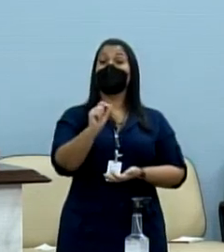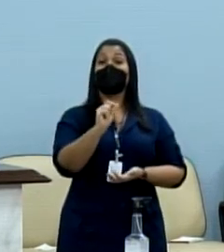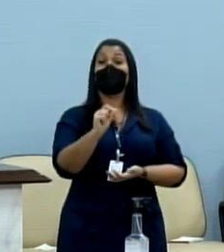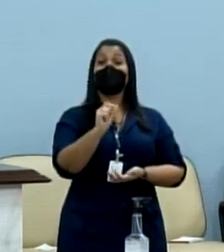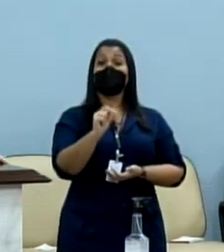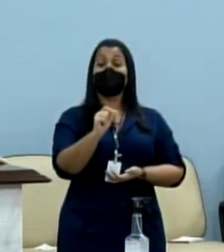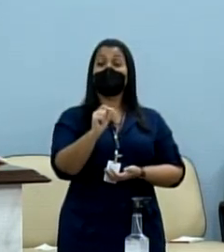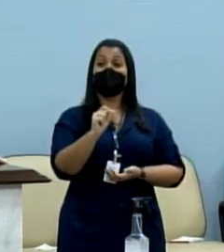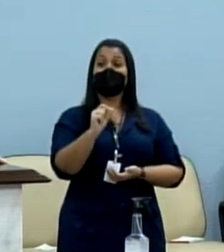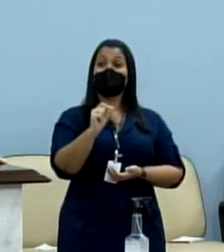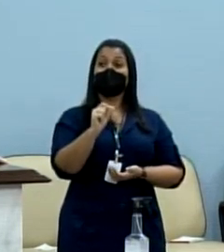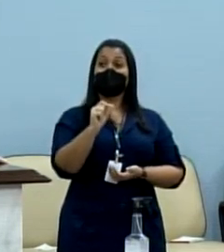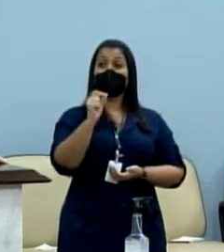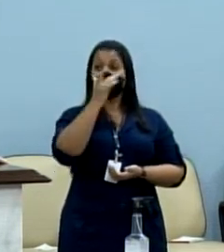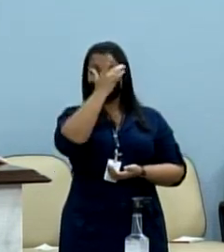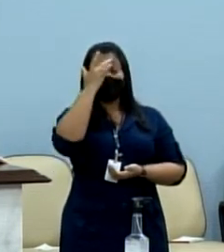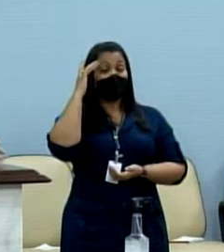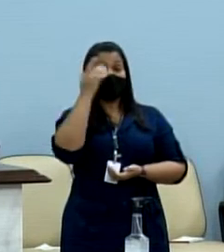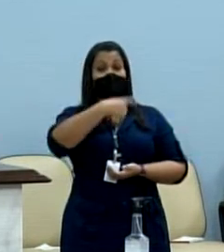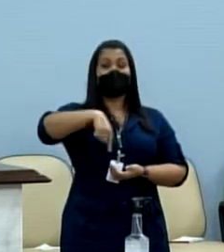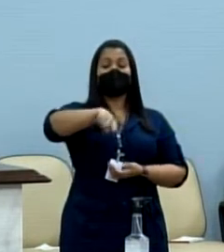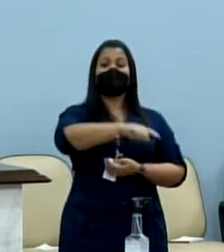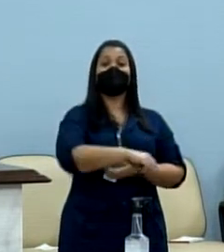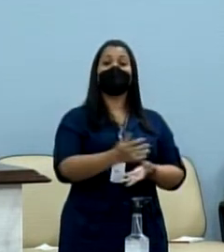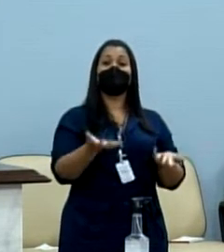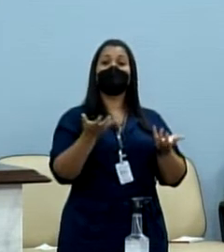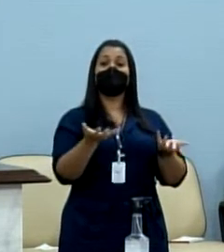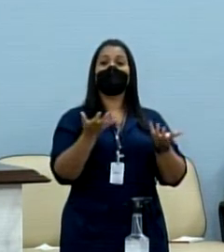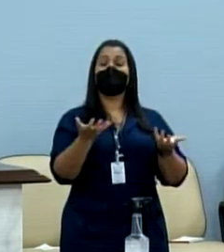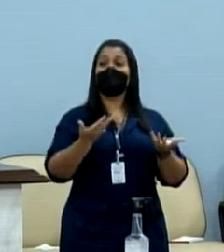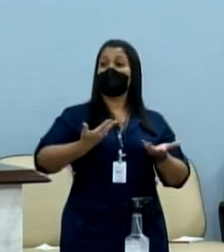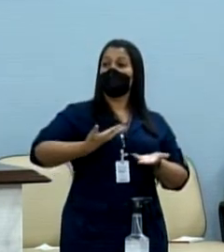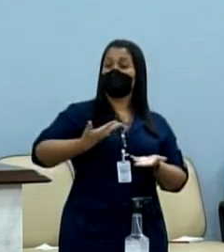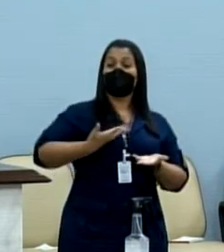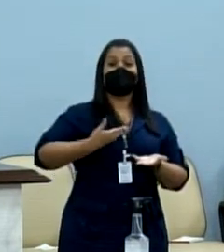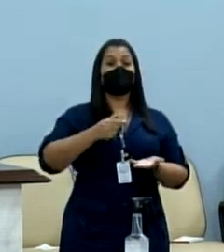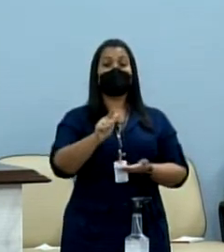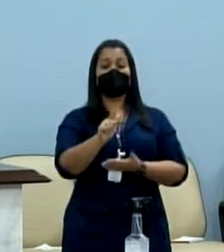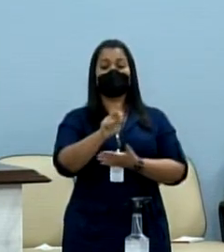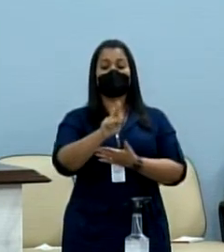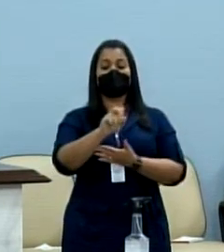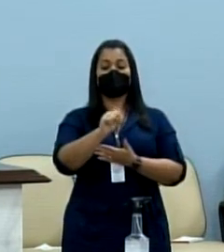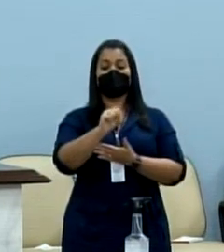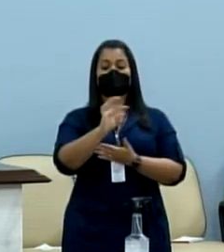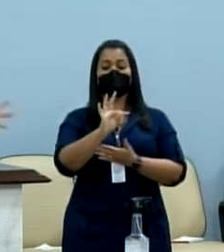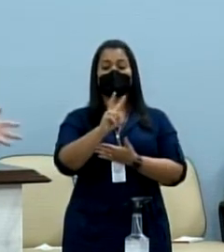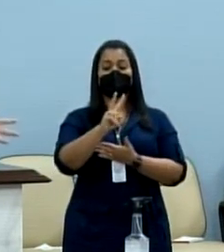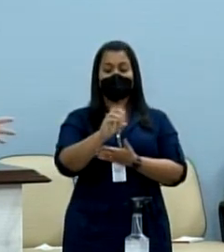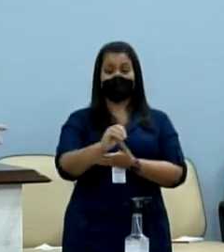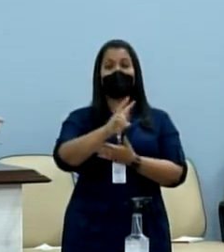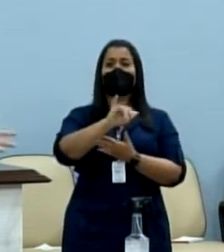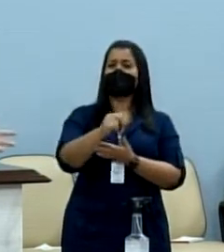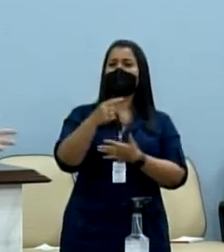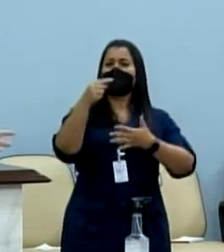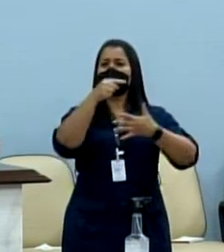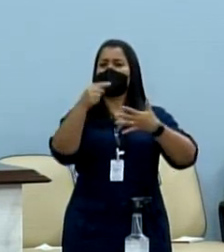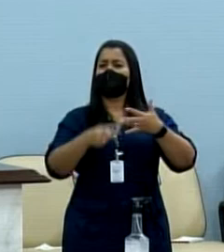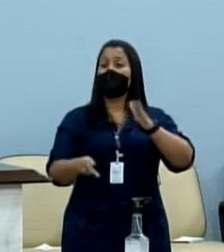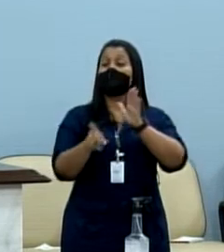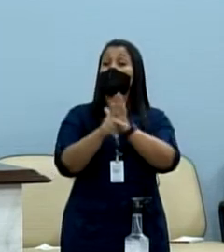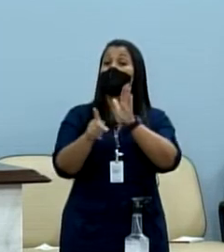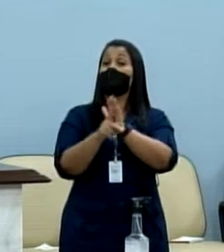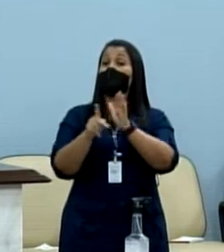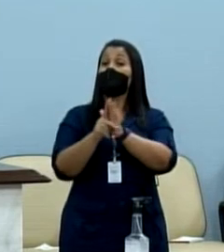duradouras para nós. Vou deixar agora com o meu colega, Gustavo, ele falará um pouco dos aspectos técnicos,